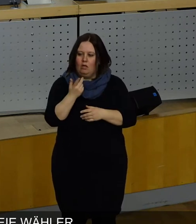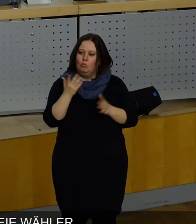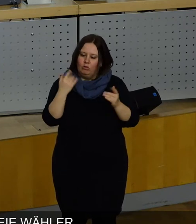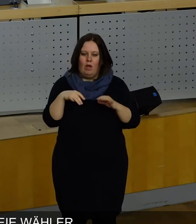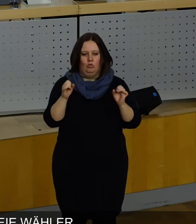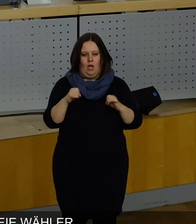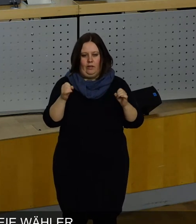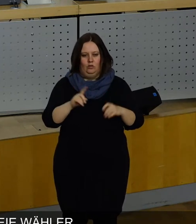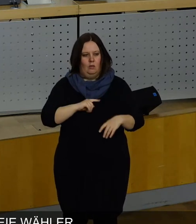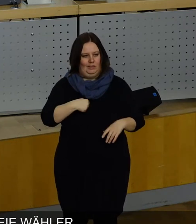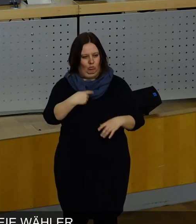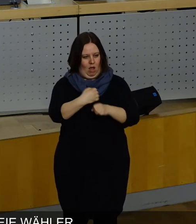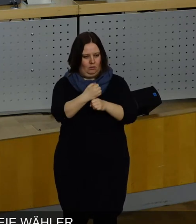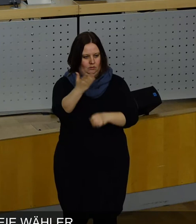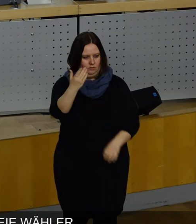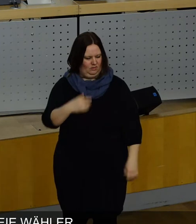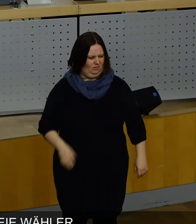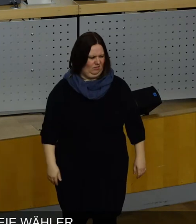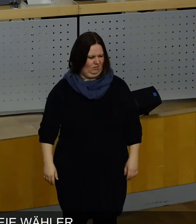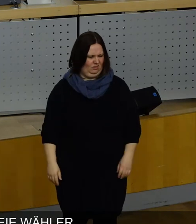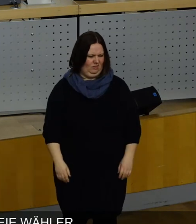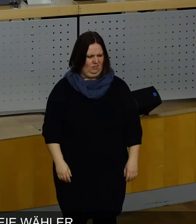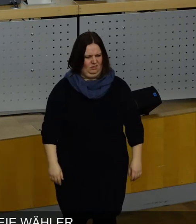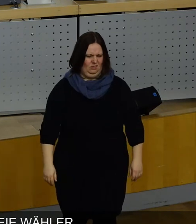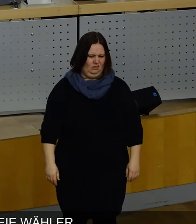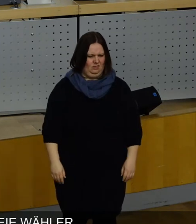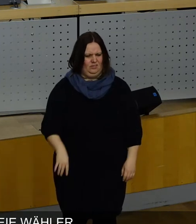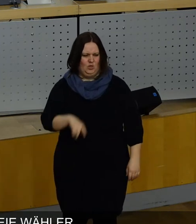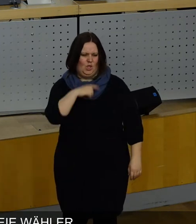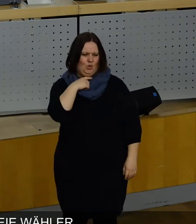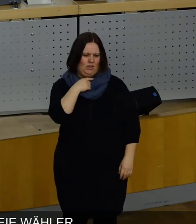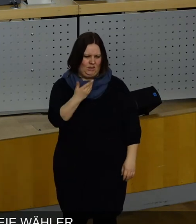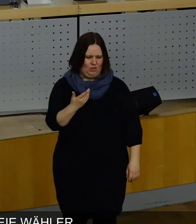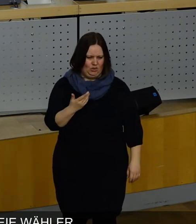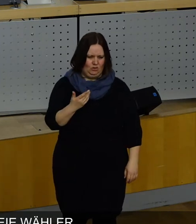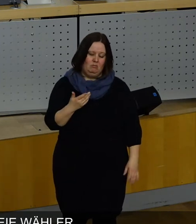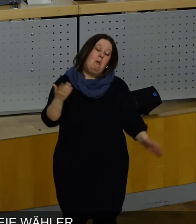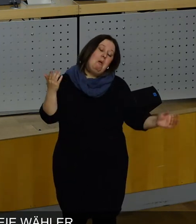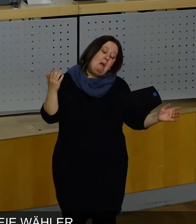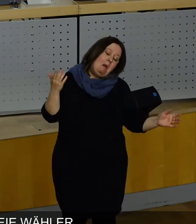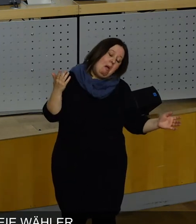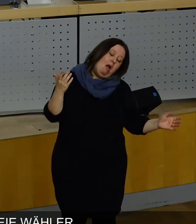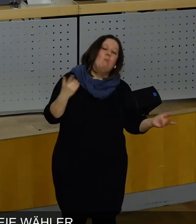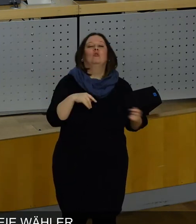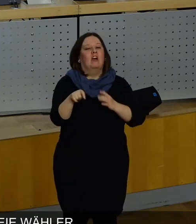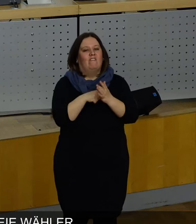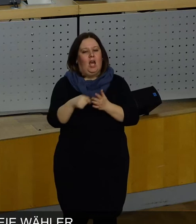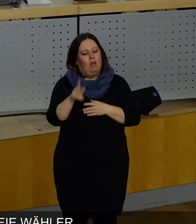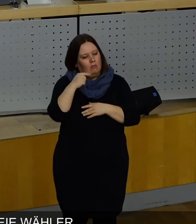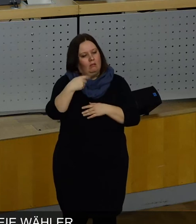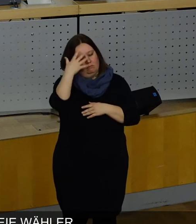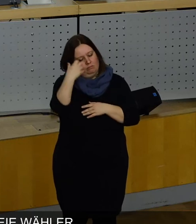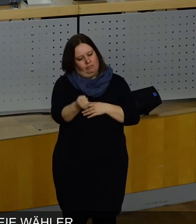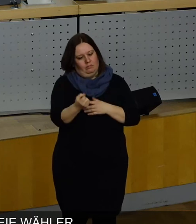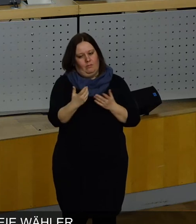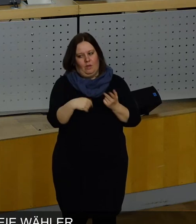haben uns geeinigt, ich mache es. Ist es schon relativ lustig. Aber am Ende, der Wähler wird es registriert